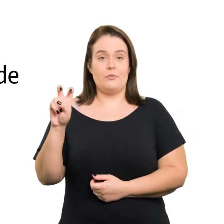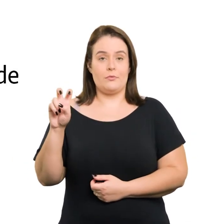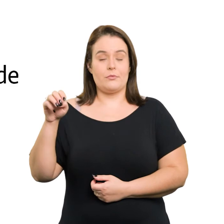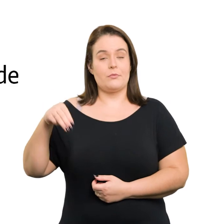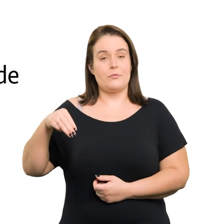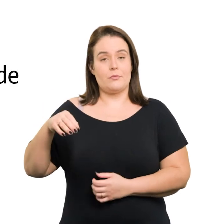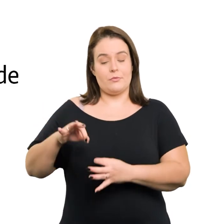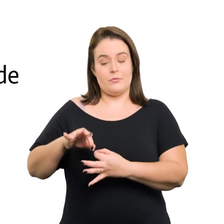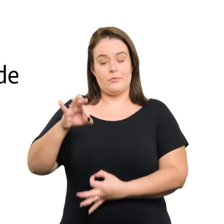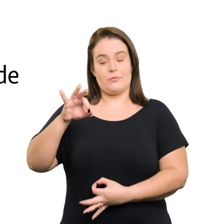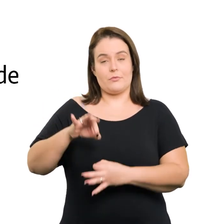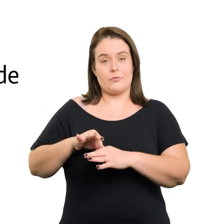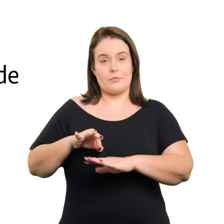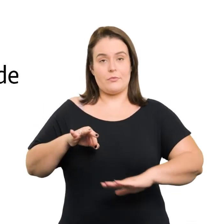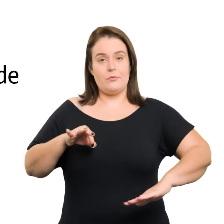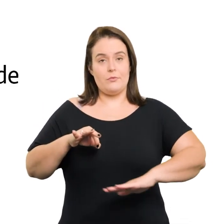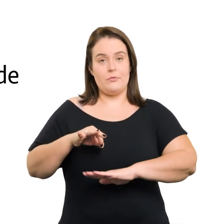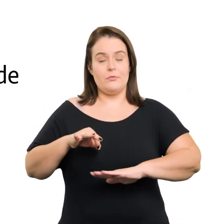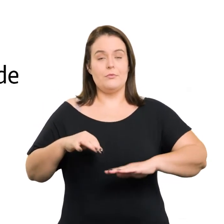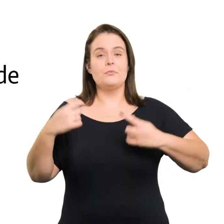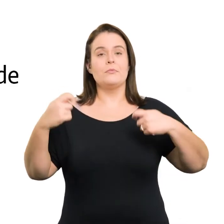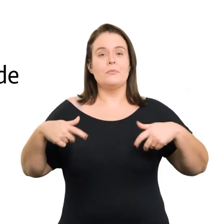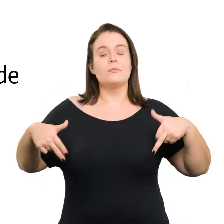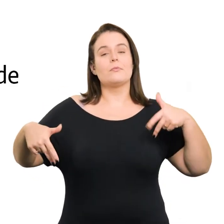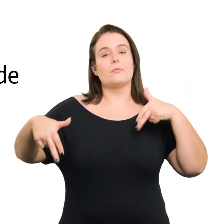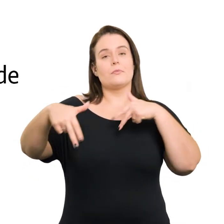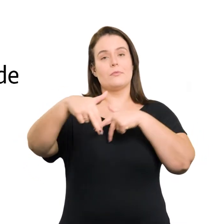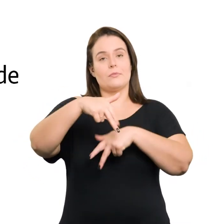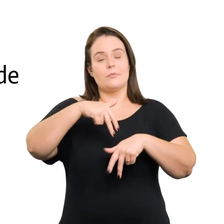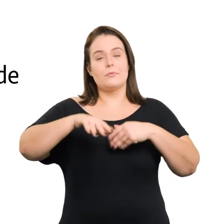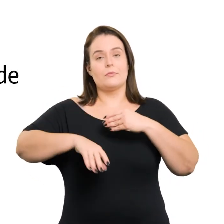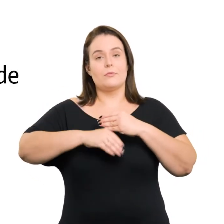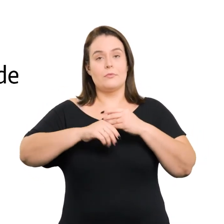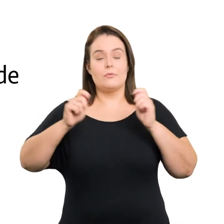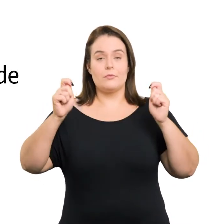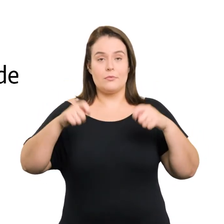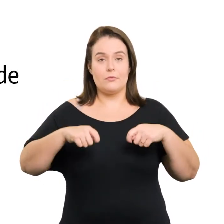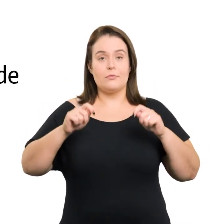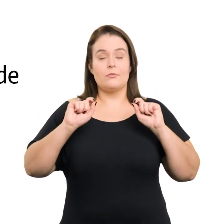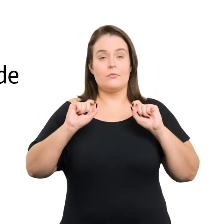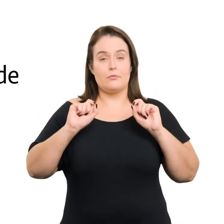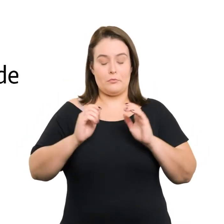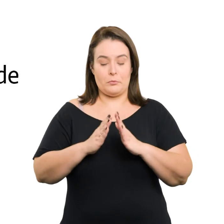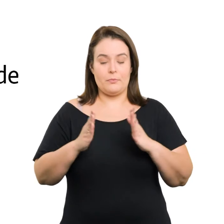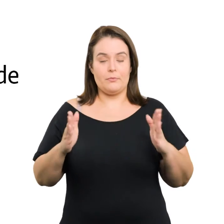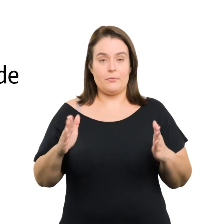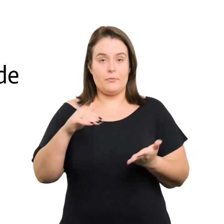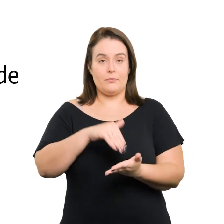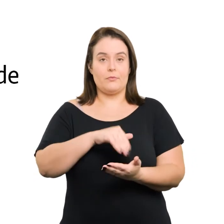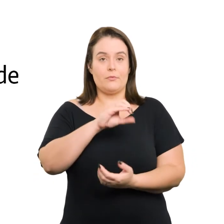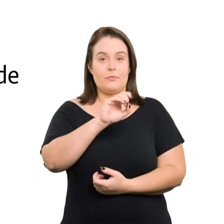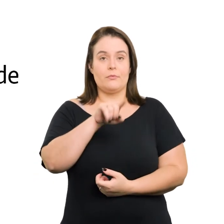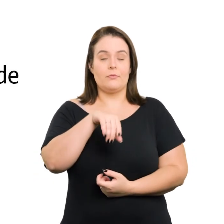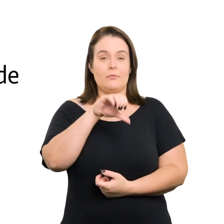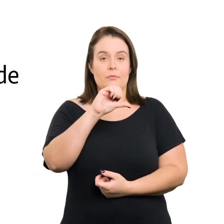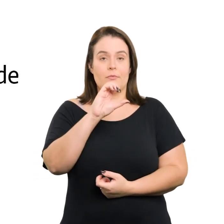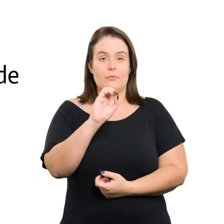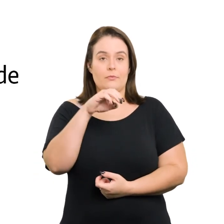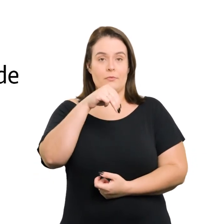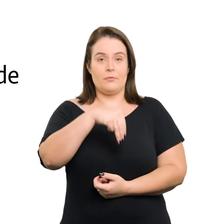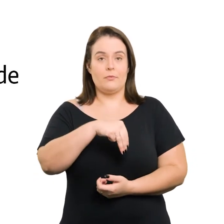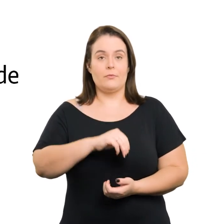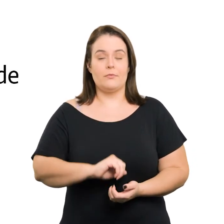,85 m do piso Deve ser garantida circulação adjacente com largura de no mínimo 0